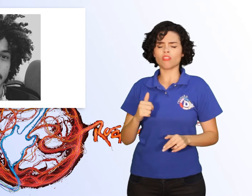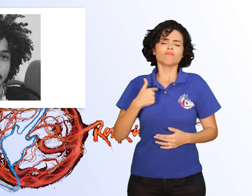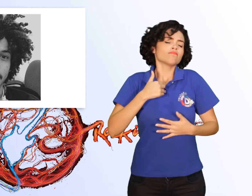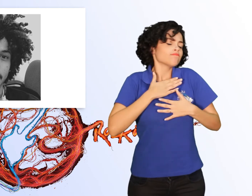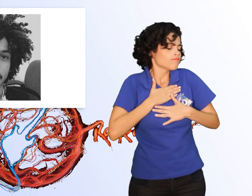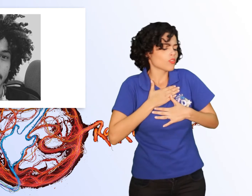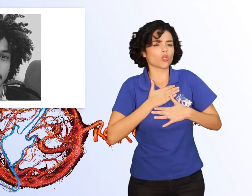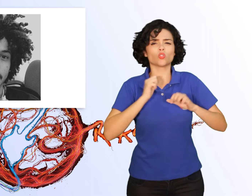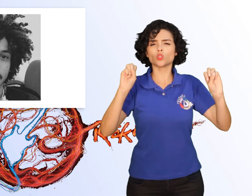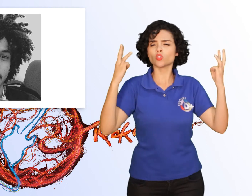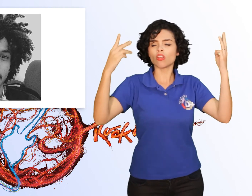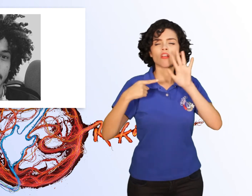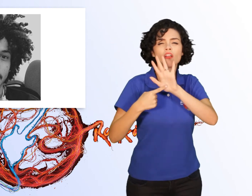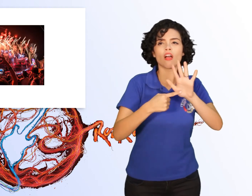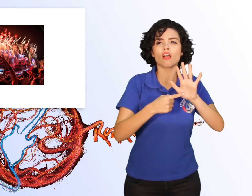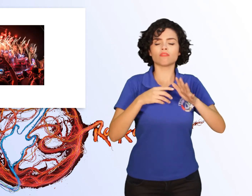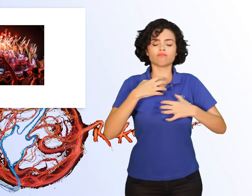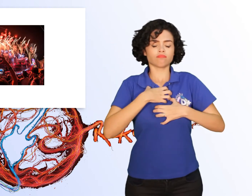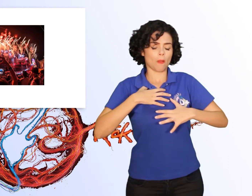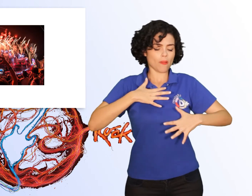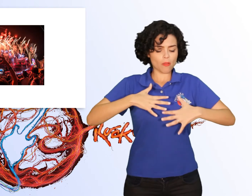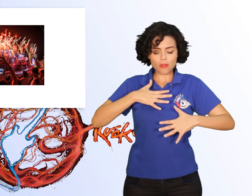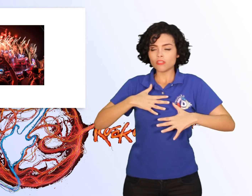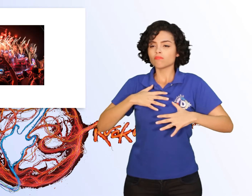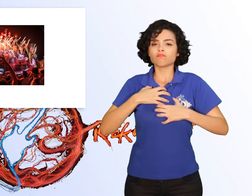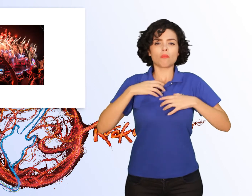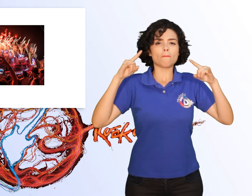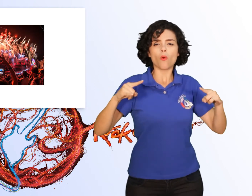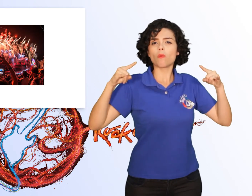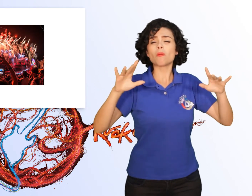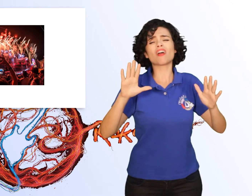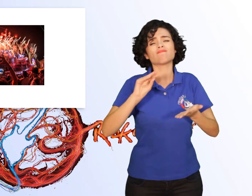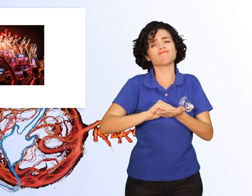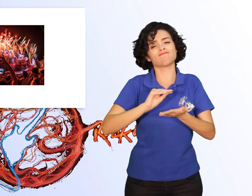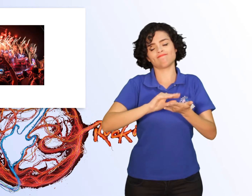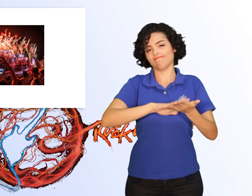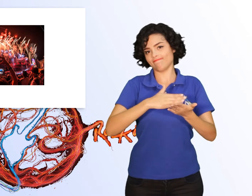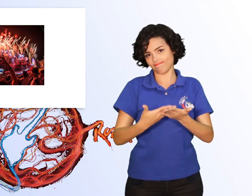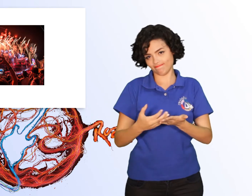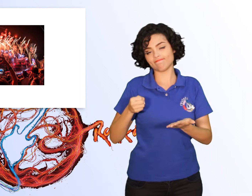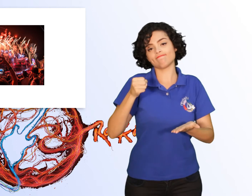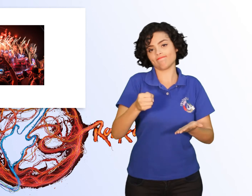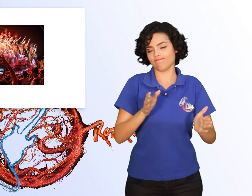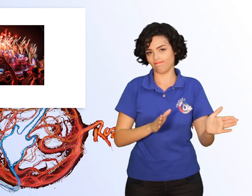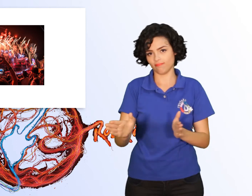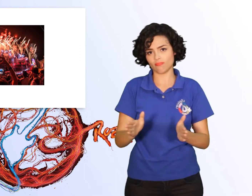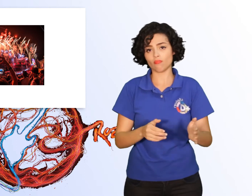shows por conta das vibrações, mas falta intérpretes de libras neles. A língua de sinais é